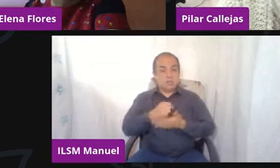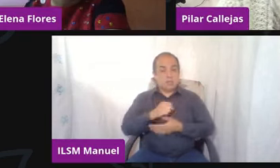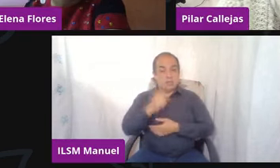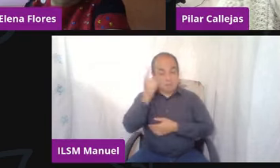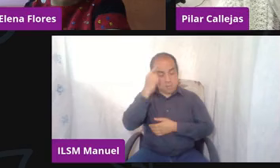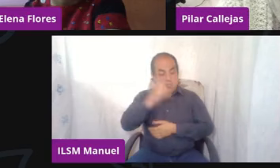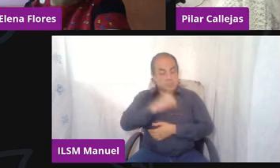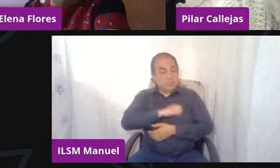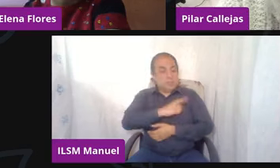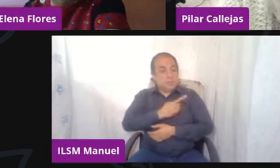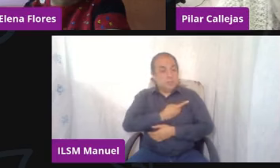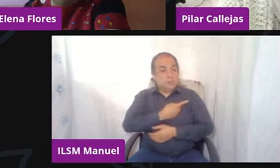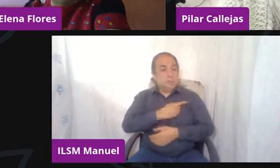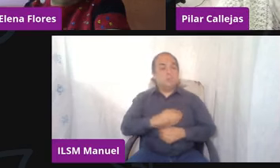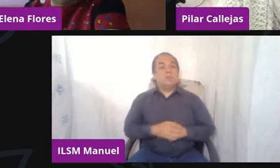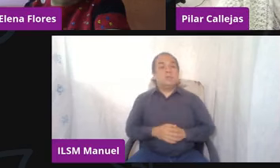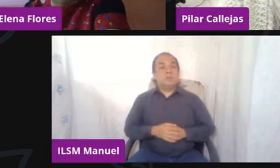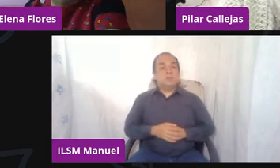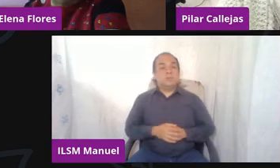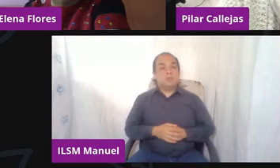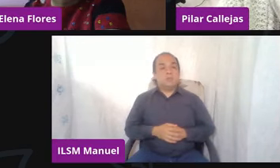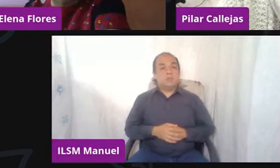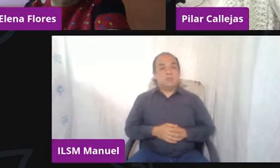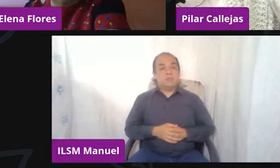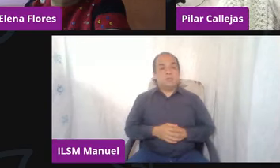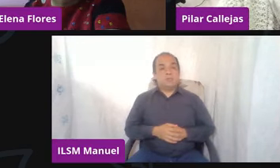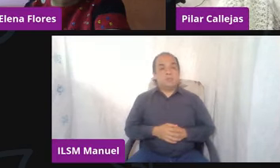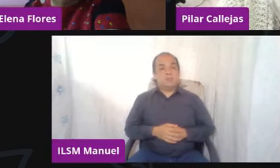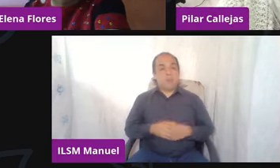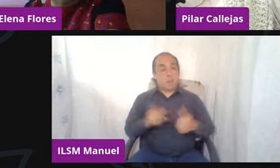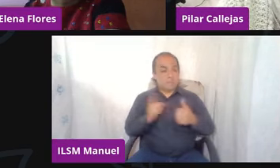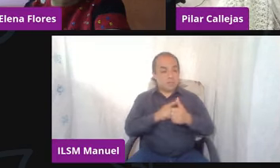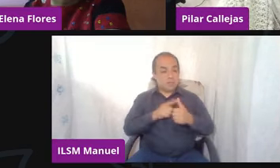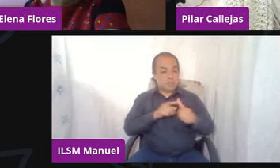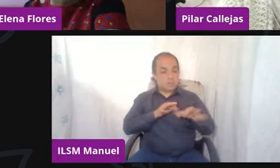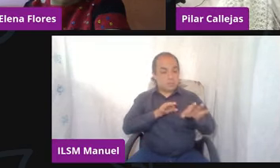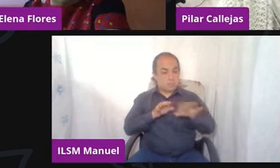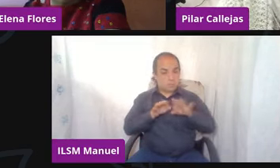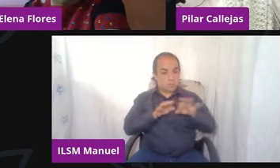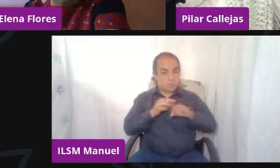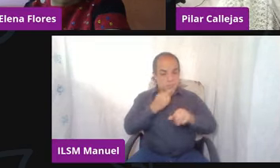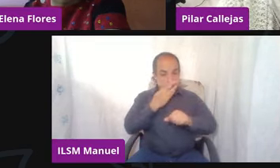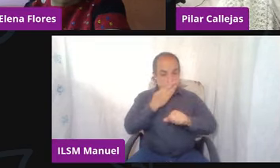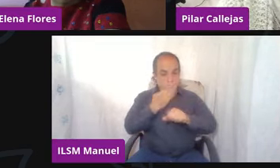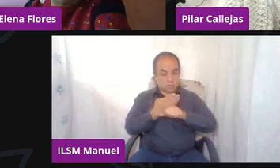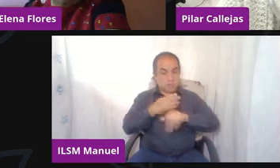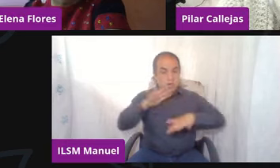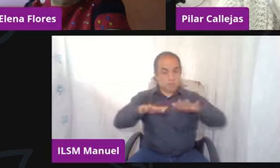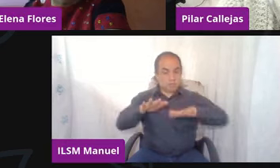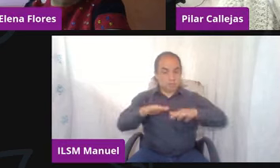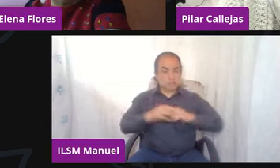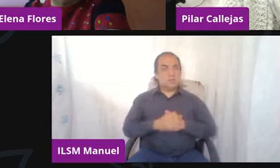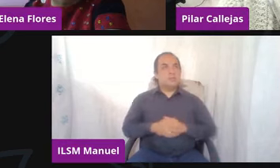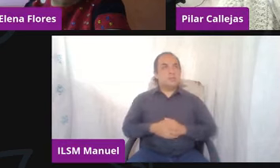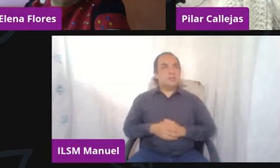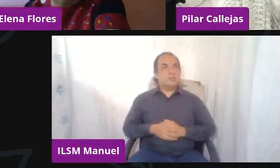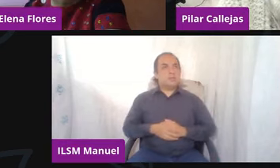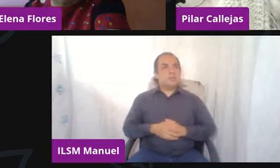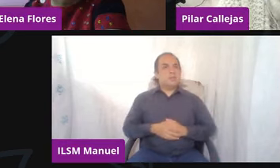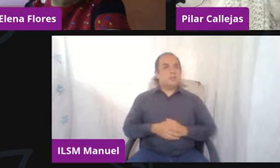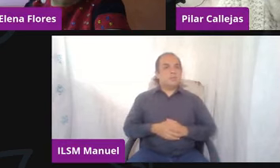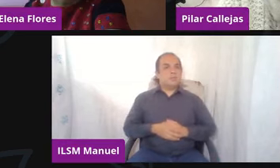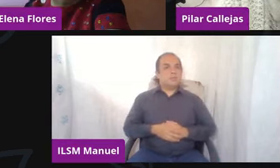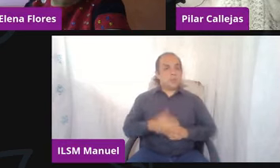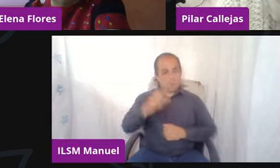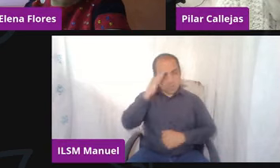el principal, yo creo que el principal papel, ¿no? Porque a veces podemos caer en el que el maestro